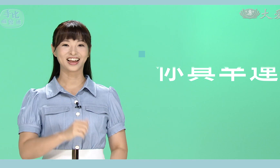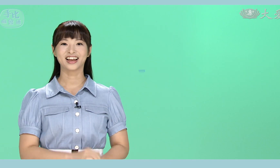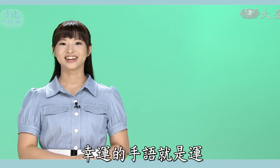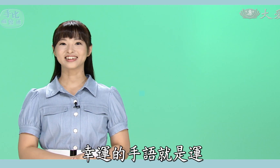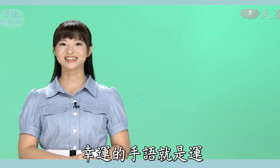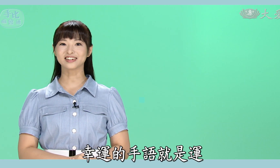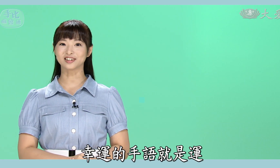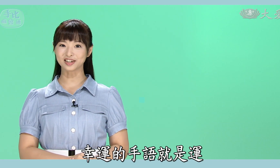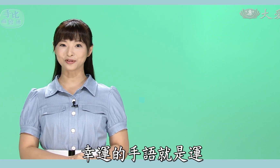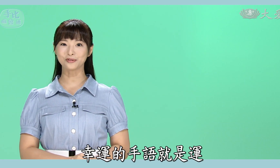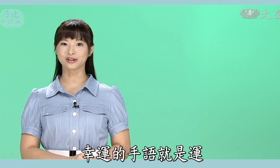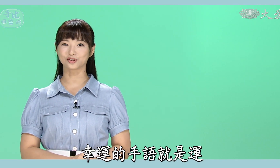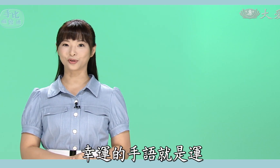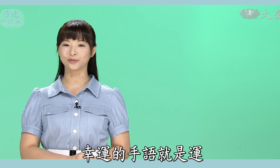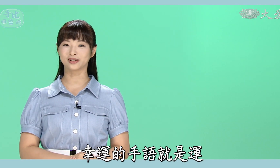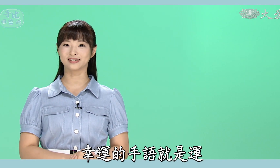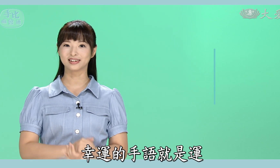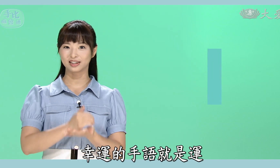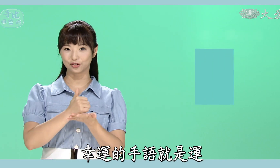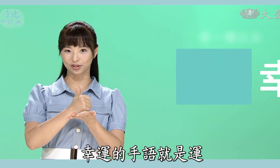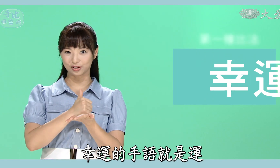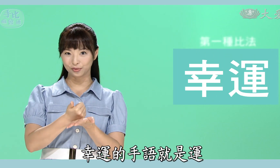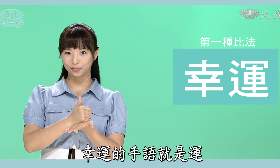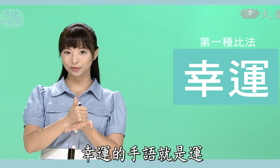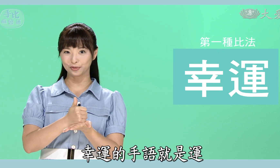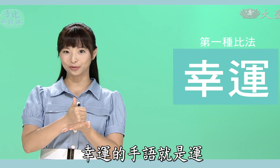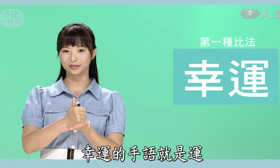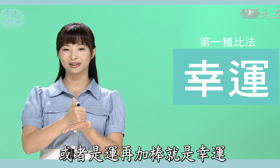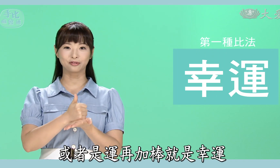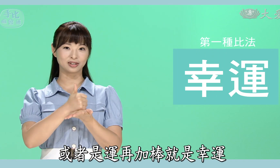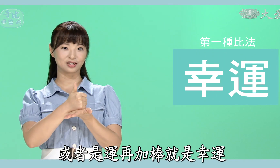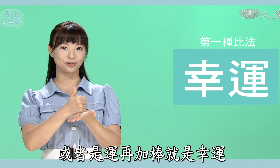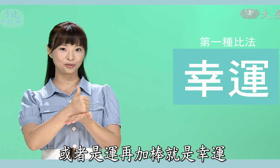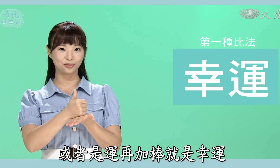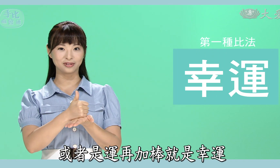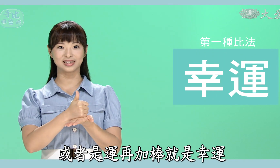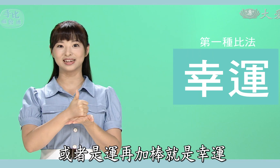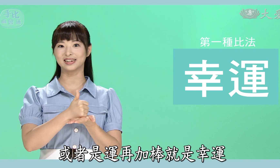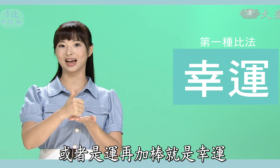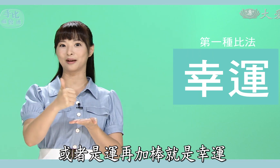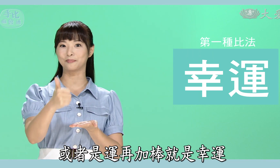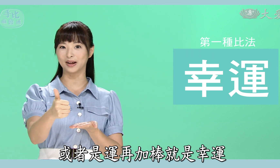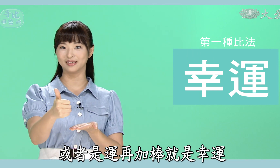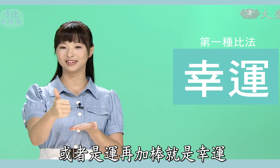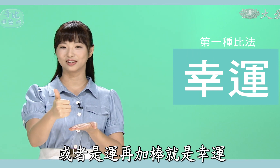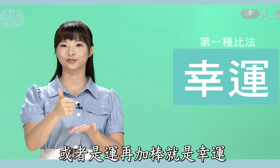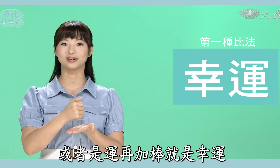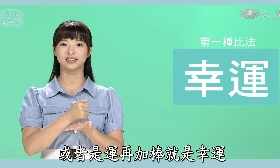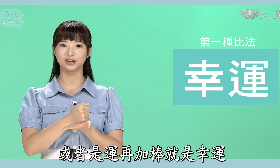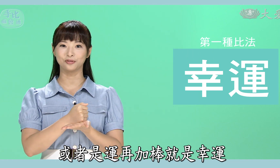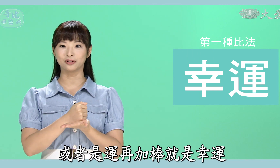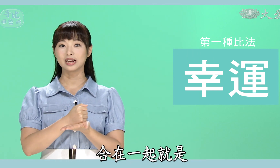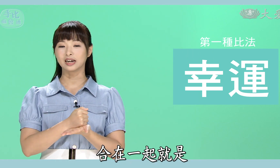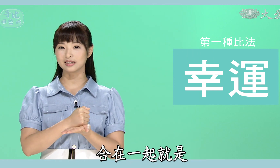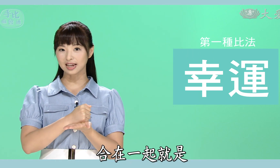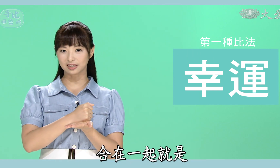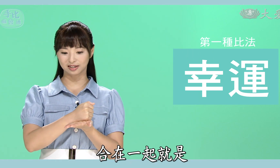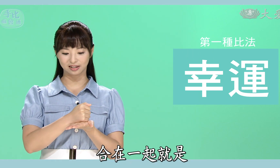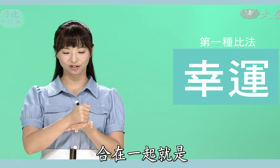那这个幸运的手语呢就是运或者是运再加棒就是幸运合在一起呢